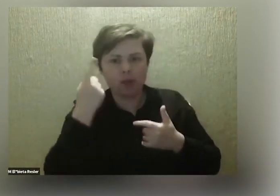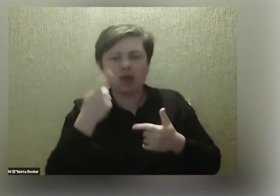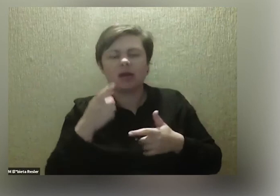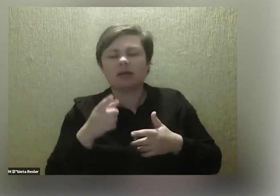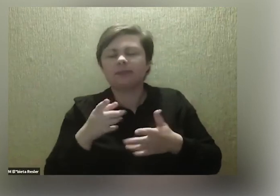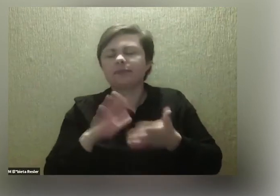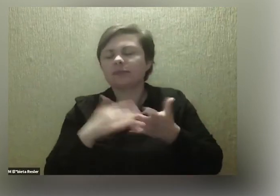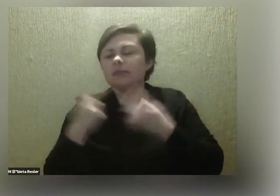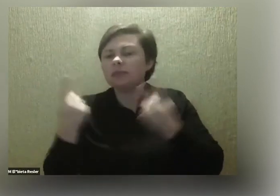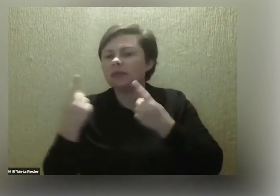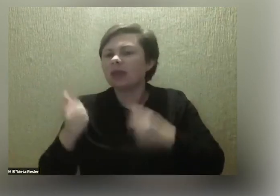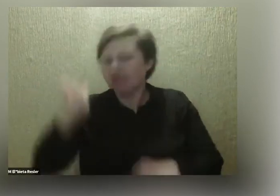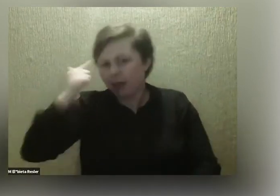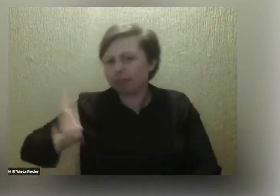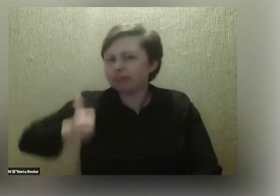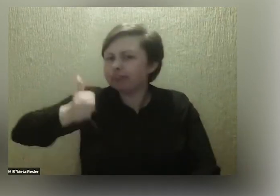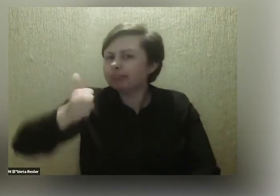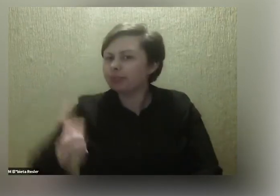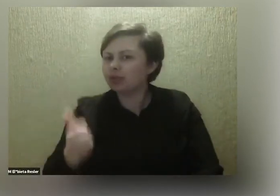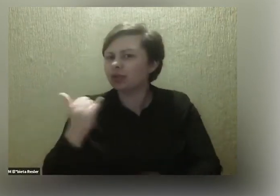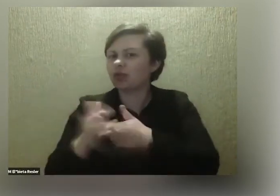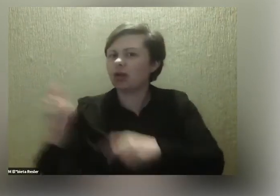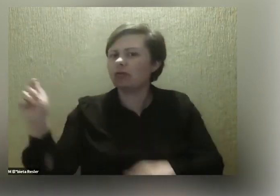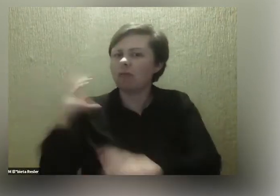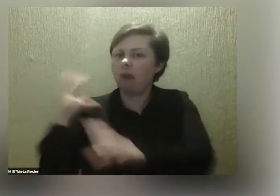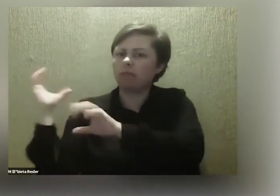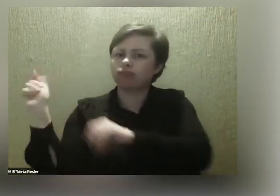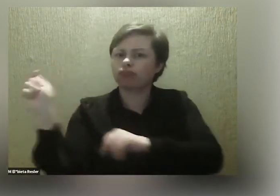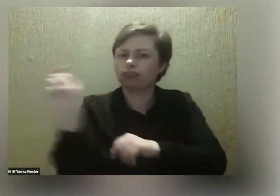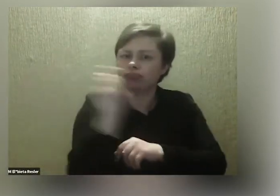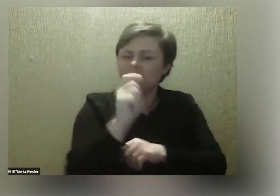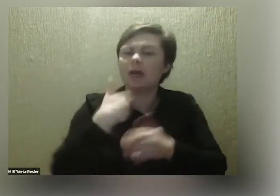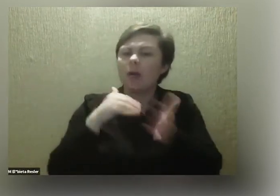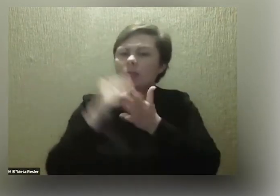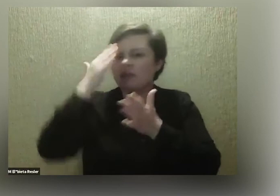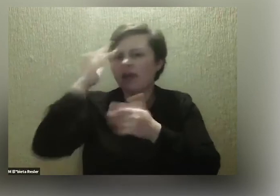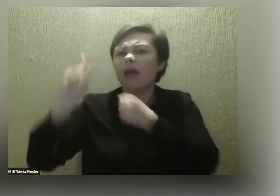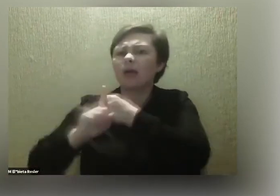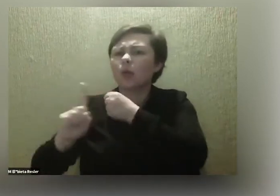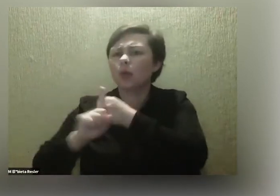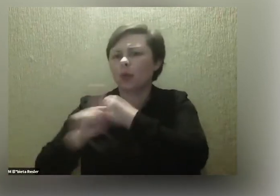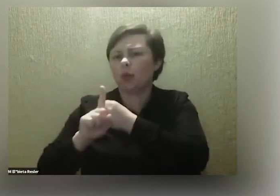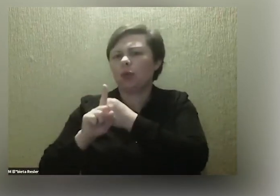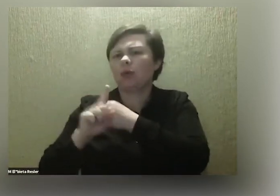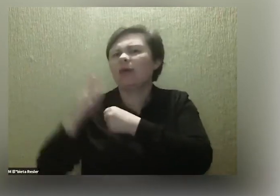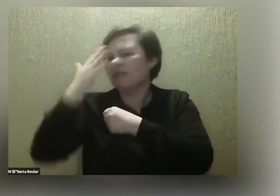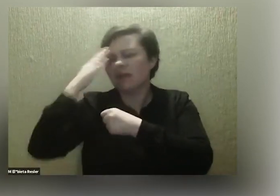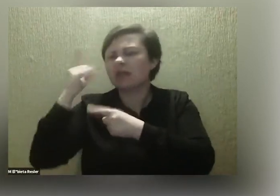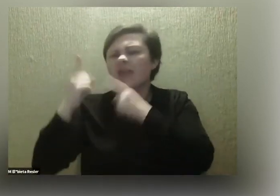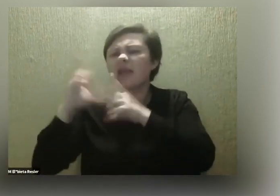sytuacjach jak na przykład przystanek, to wiadomo, że jeżeli coś podjeżdża, ja potrzebuję się dowiedzieć jaki to numer, bo rzadko się zdarza tak, że pasuje mi wszystko.